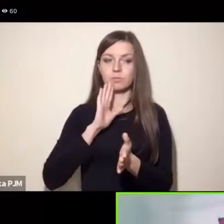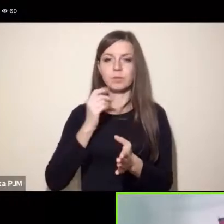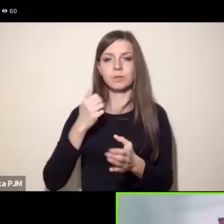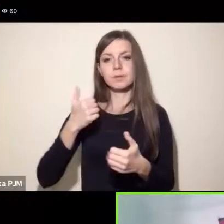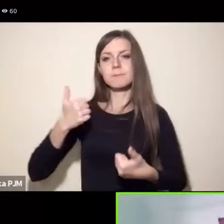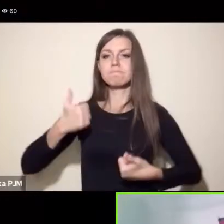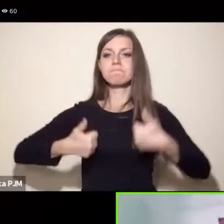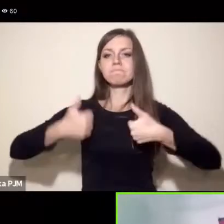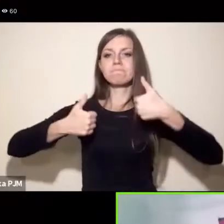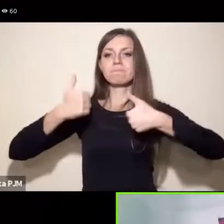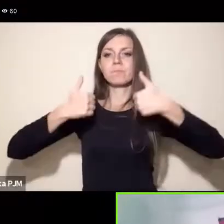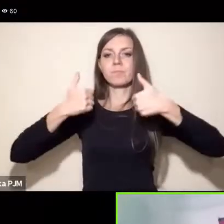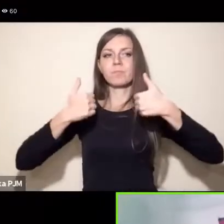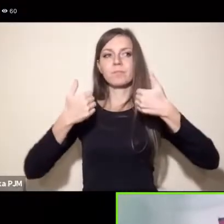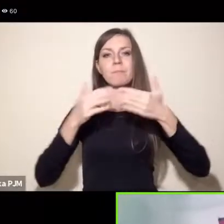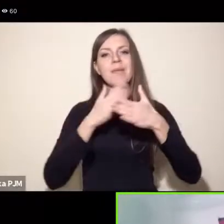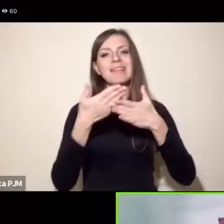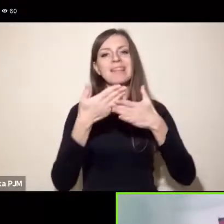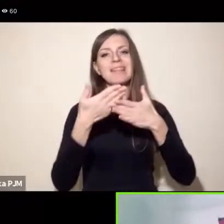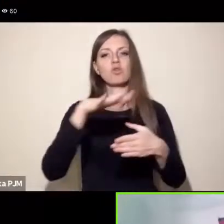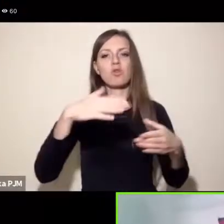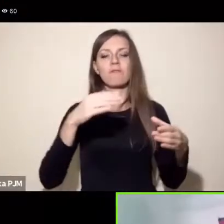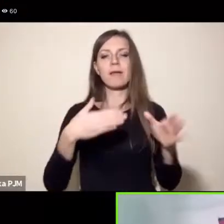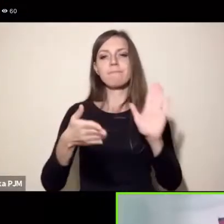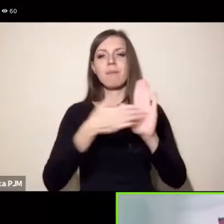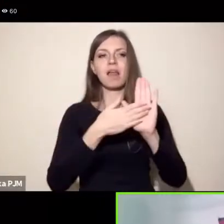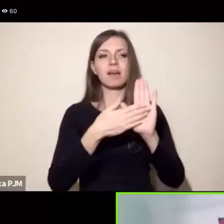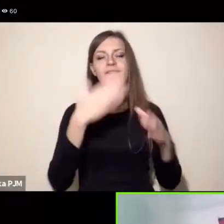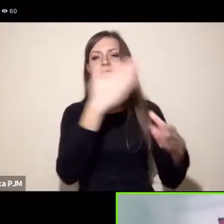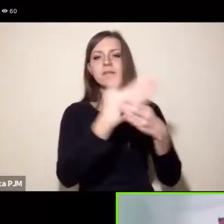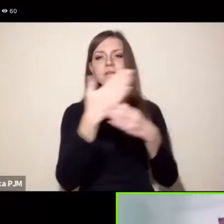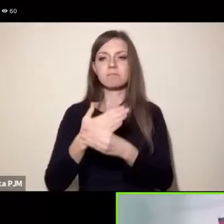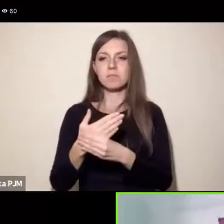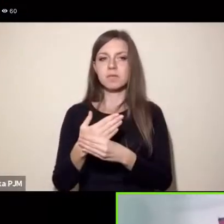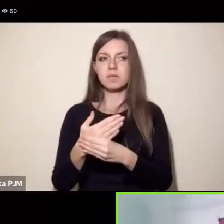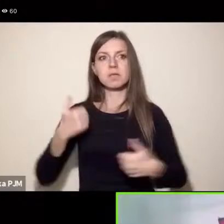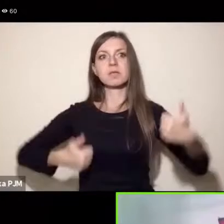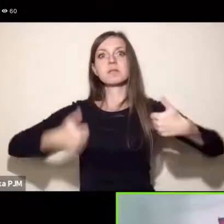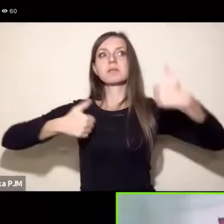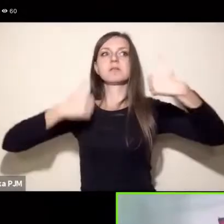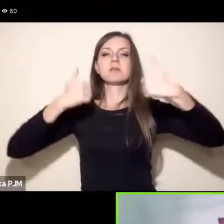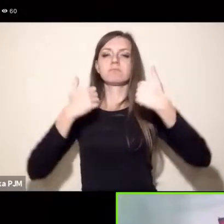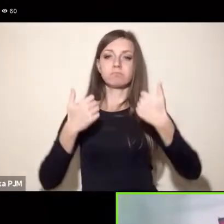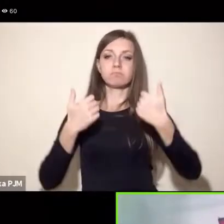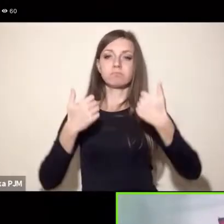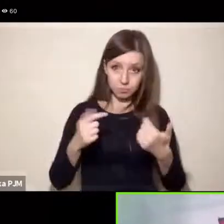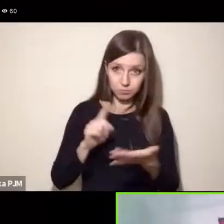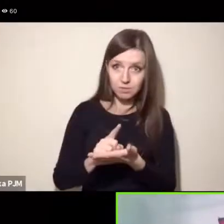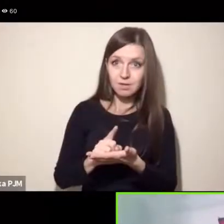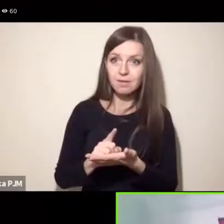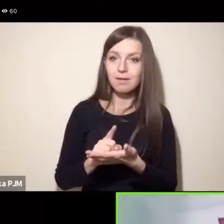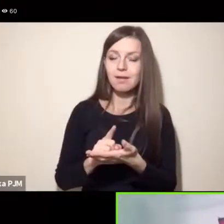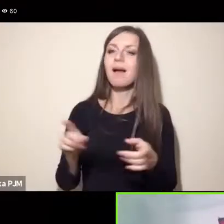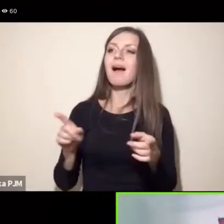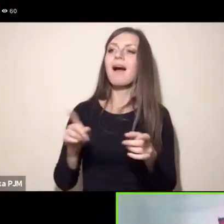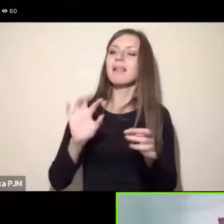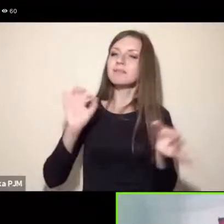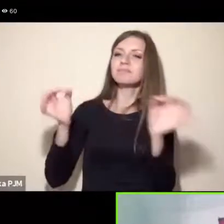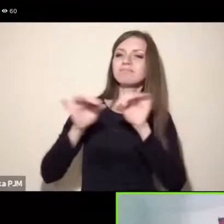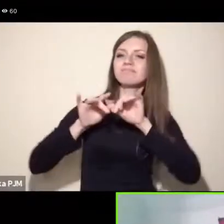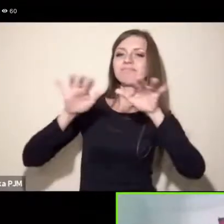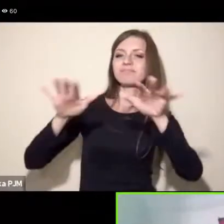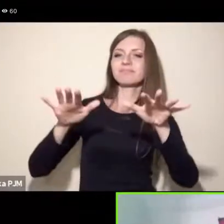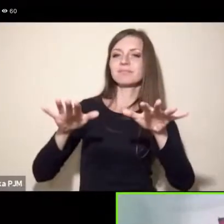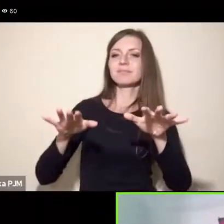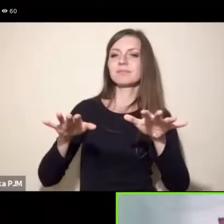gigantycznymi międzynarodowymi markami koncernami a równocześnie żeby ta dystrybucja była nisko